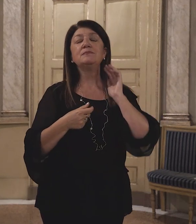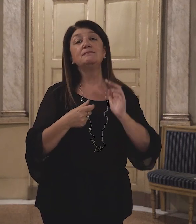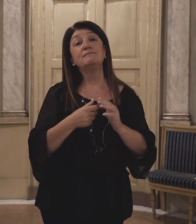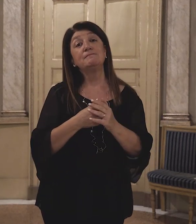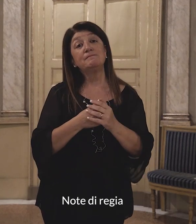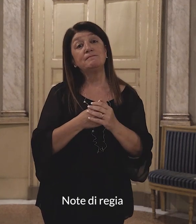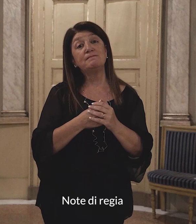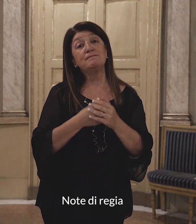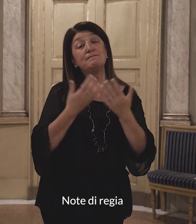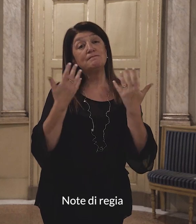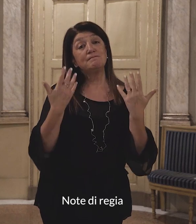Note di regia